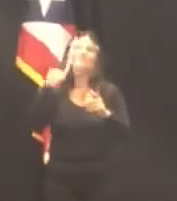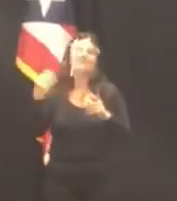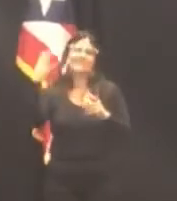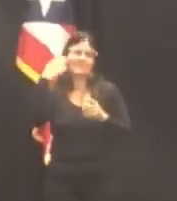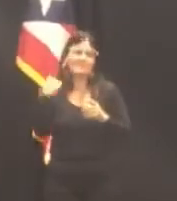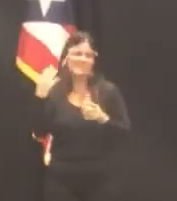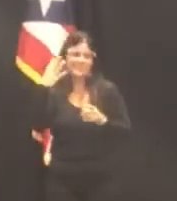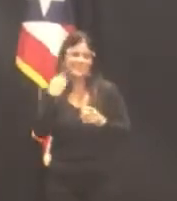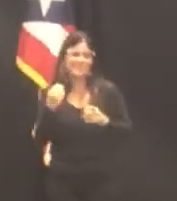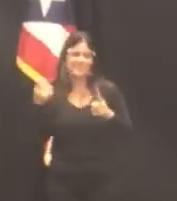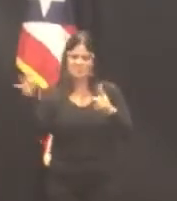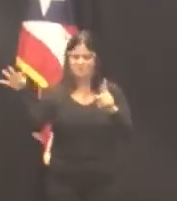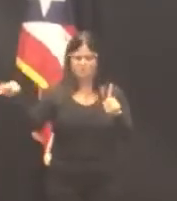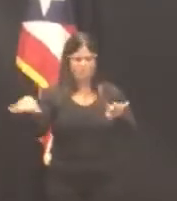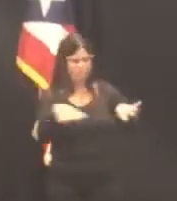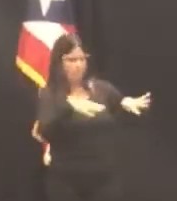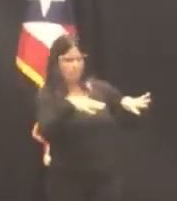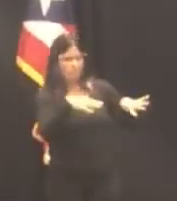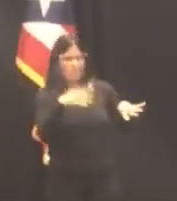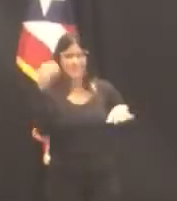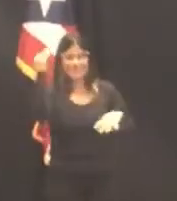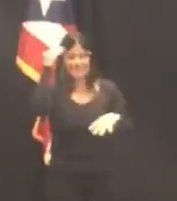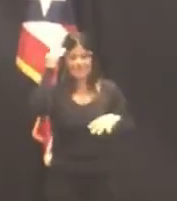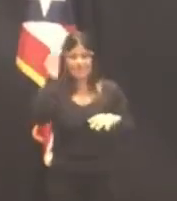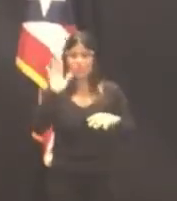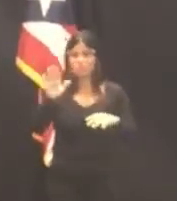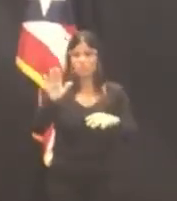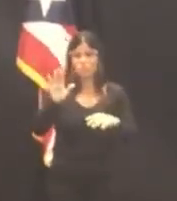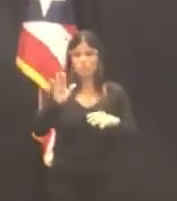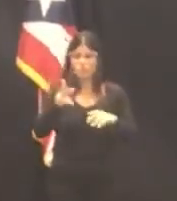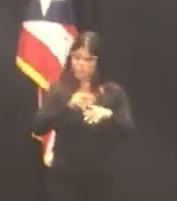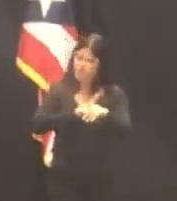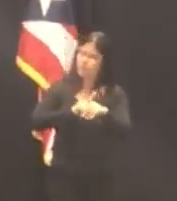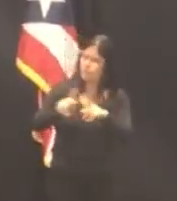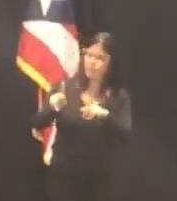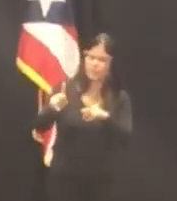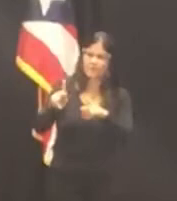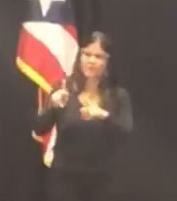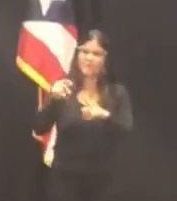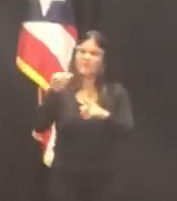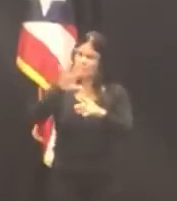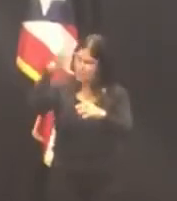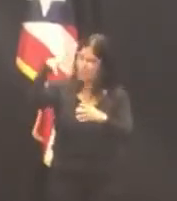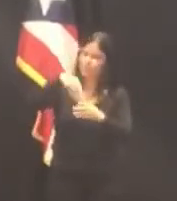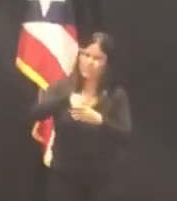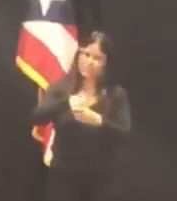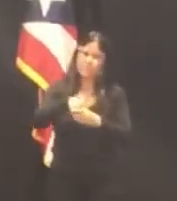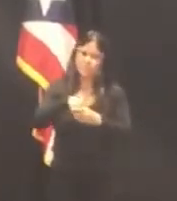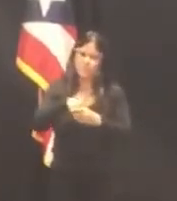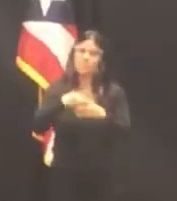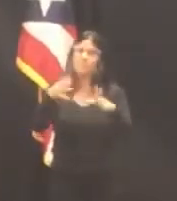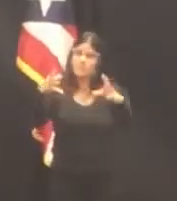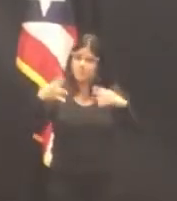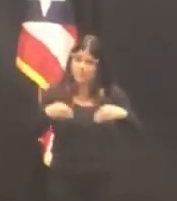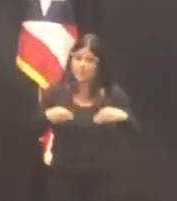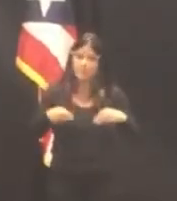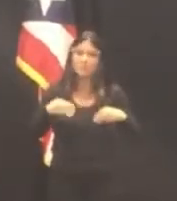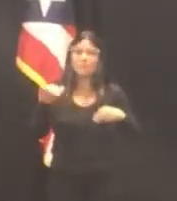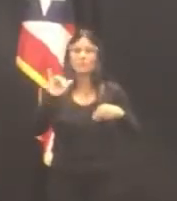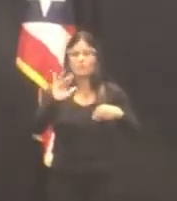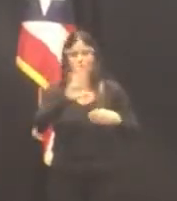conocimiento y reconocimiento de la comunidad profesional. Por cumplir con todas las cualificaciones